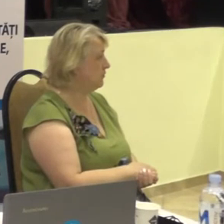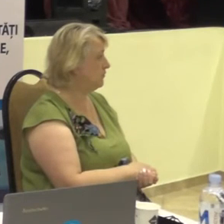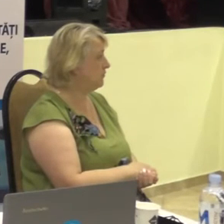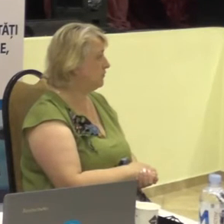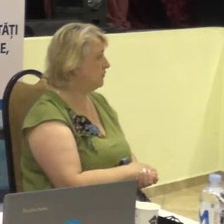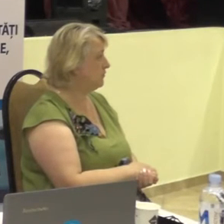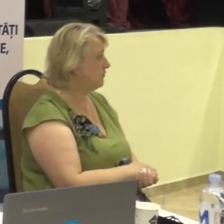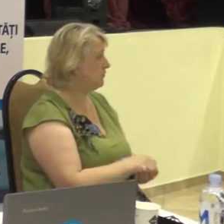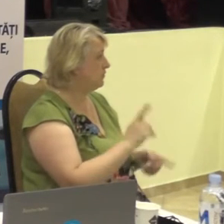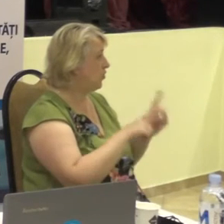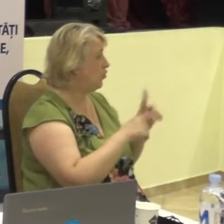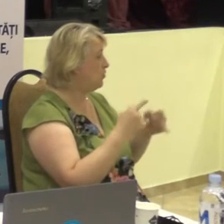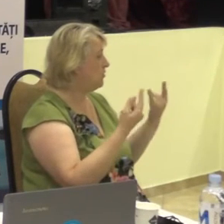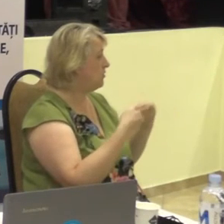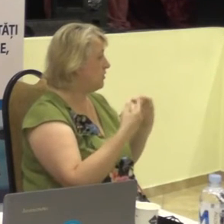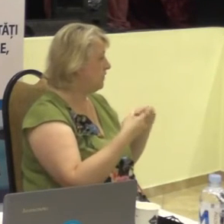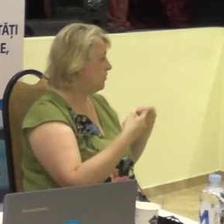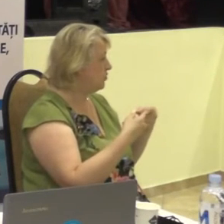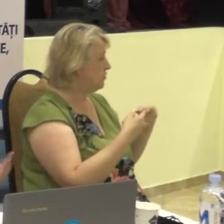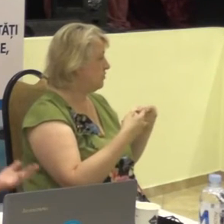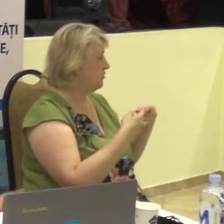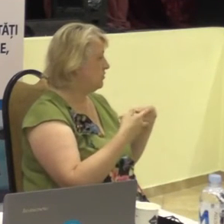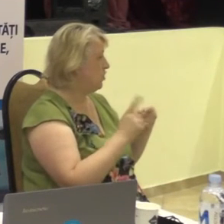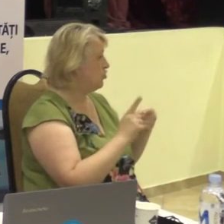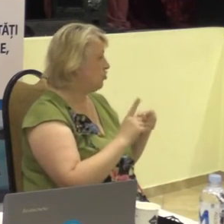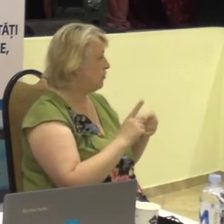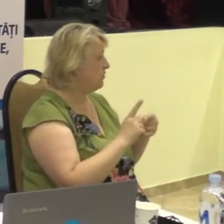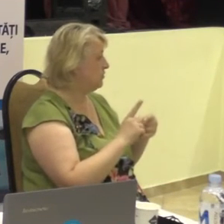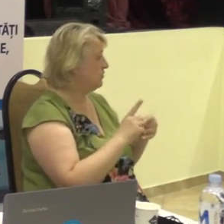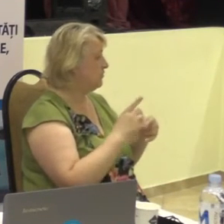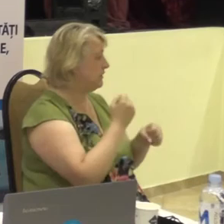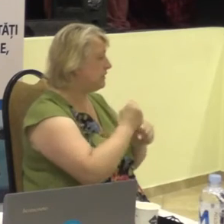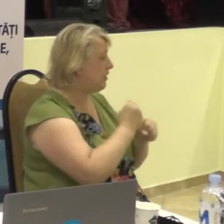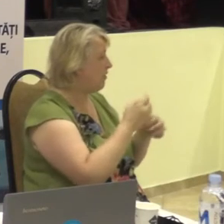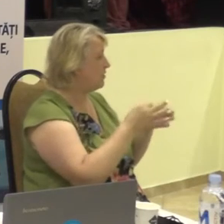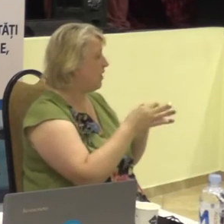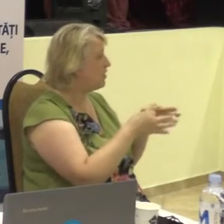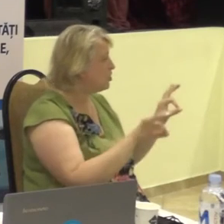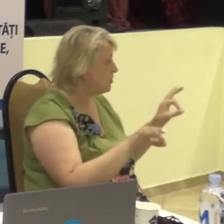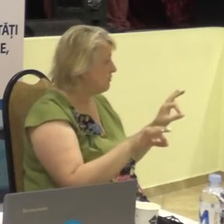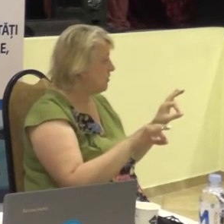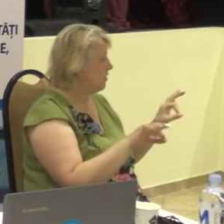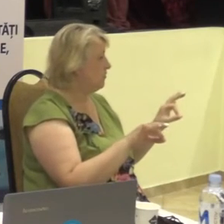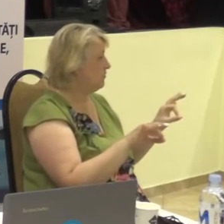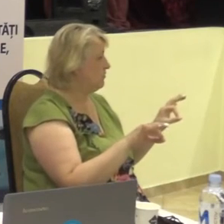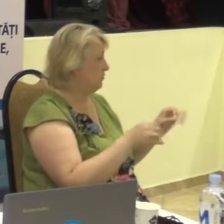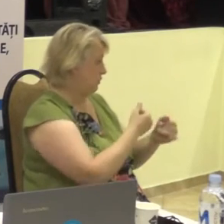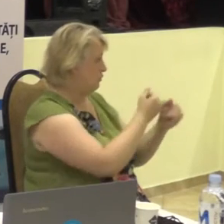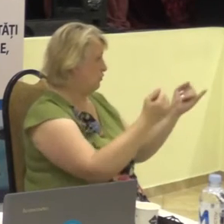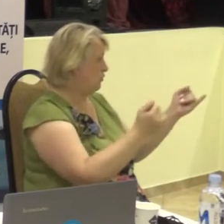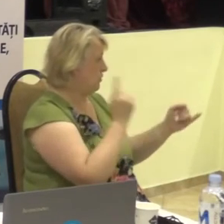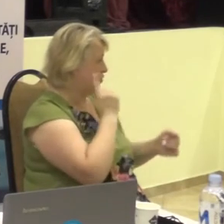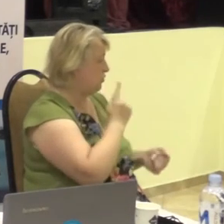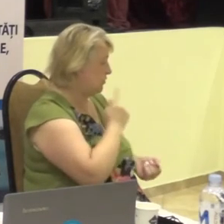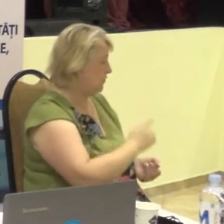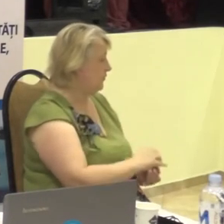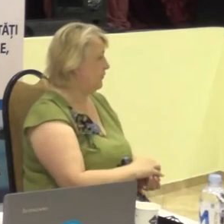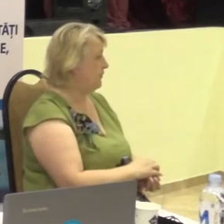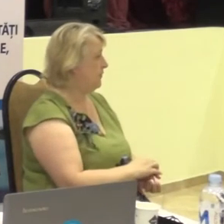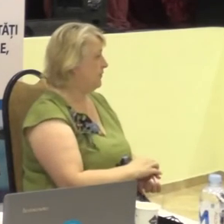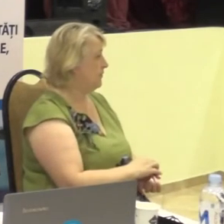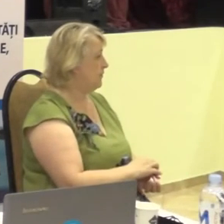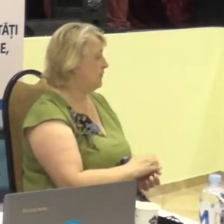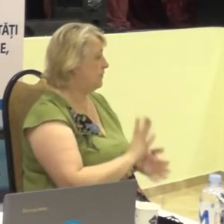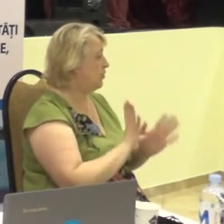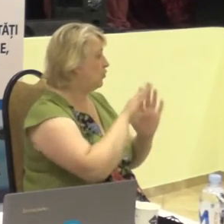Unile companii televizate pentru a face o accesibilitate, persoanelor cu eficiență de